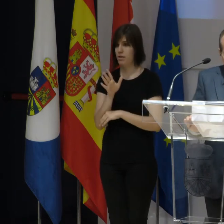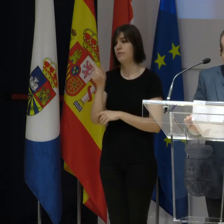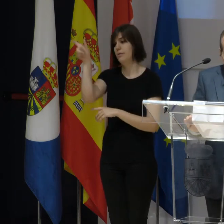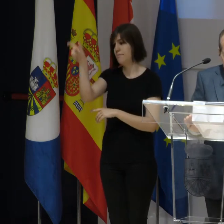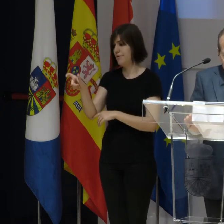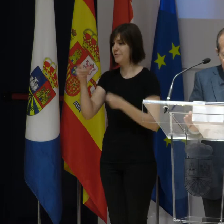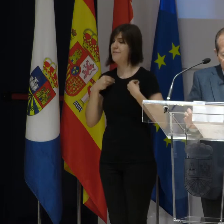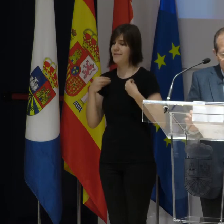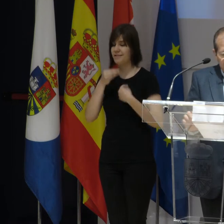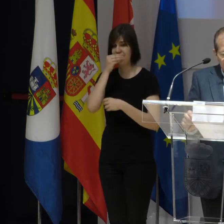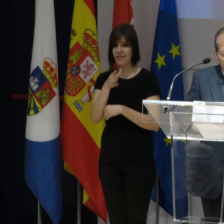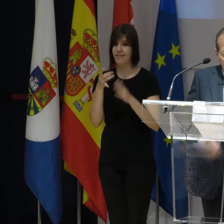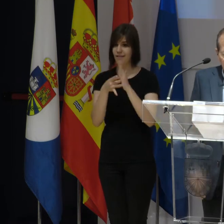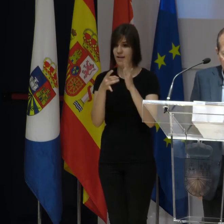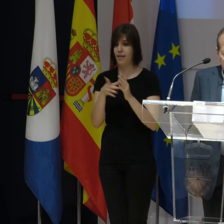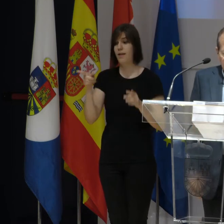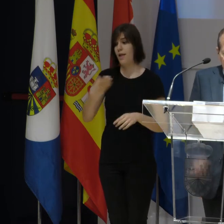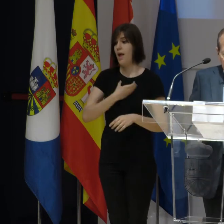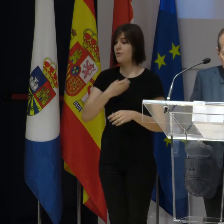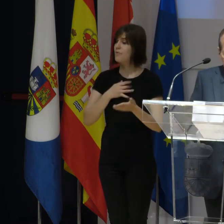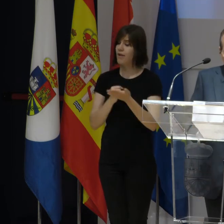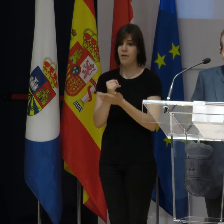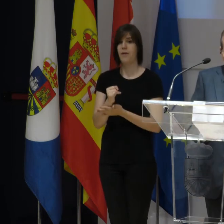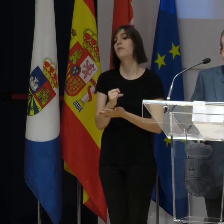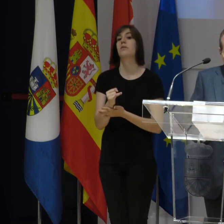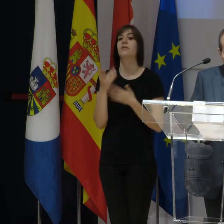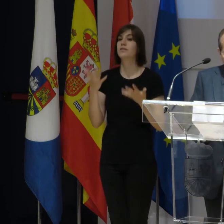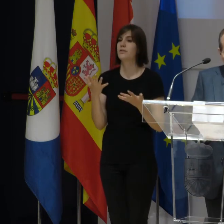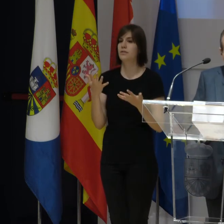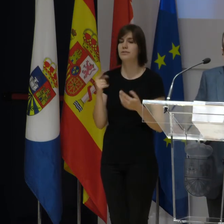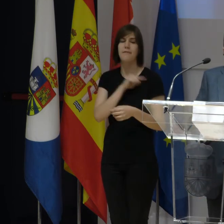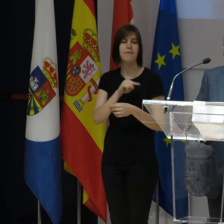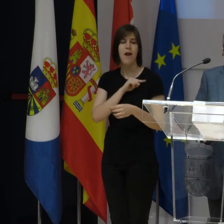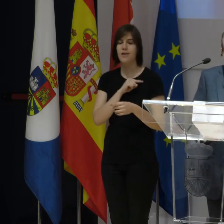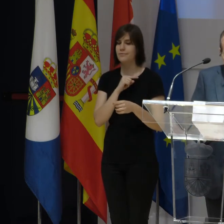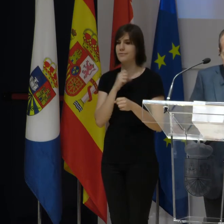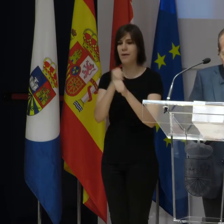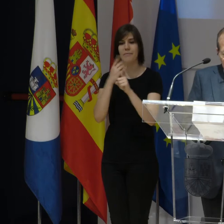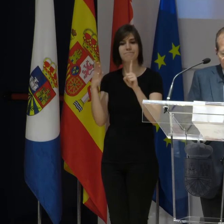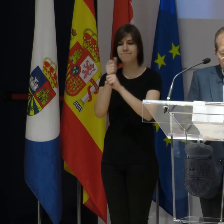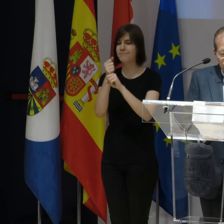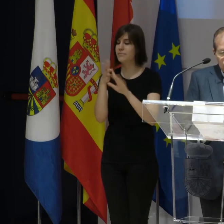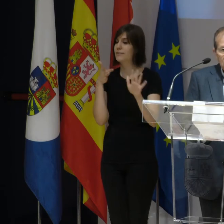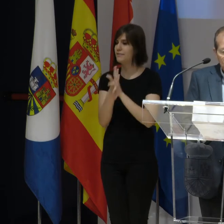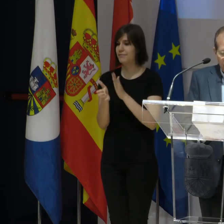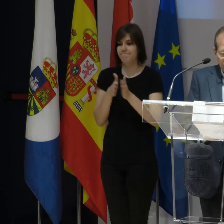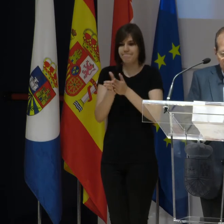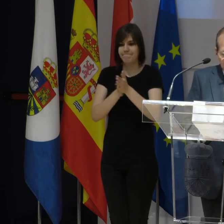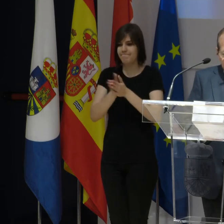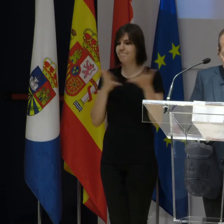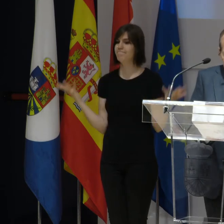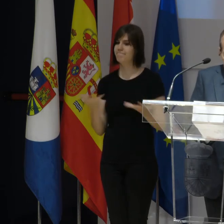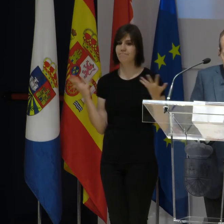de la gente. Que el Ayuntamiento de Fuenlabrada haya encontrado este valor en nuestro trabajo es un estímulo y un